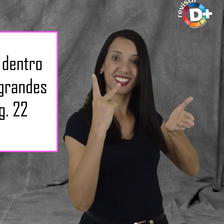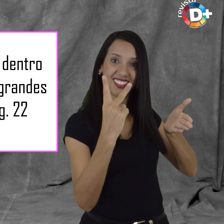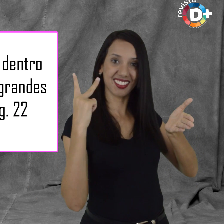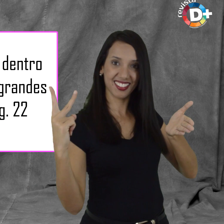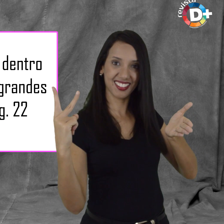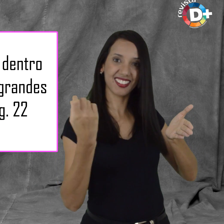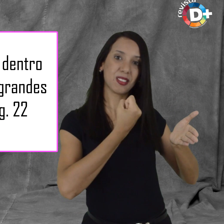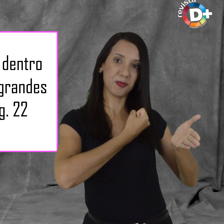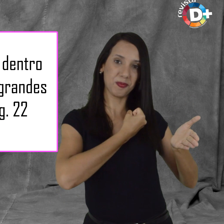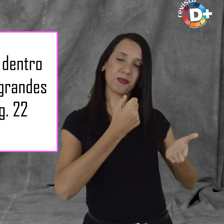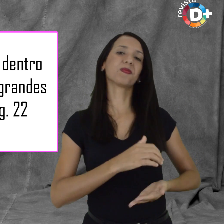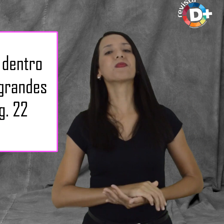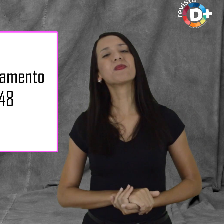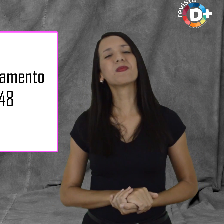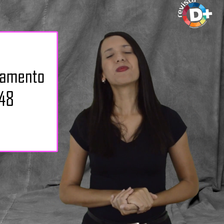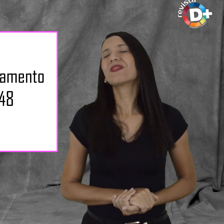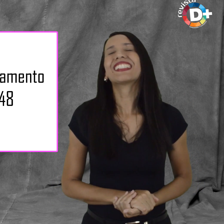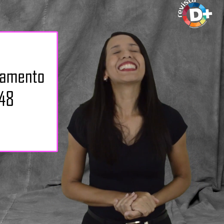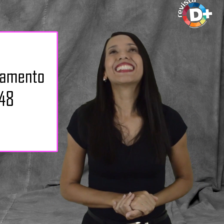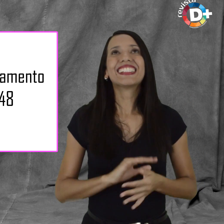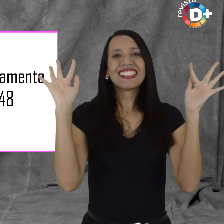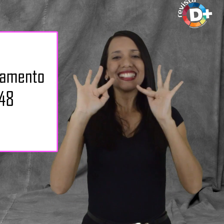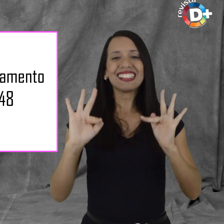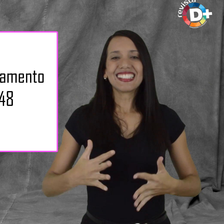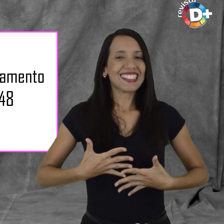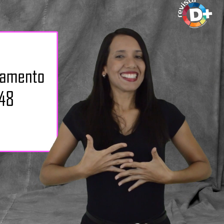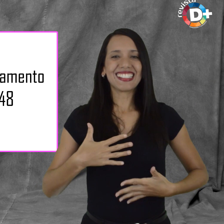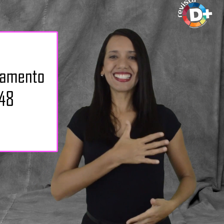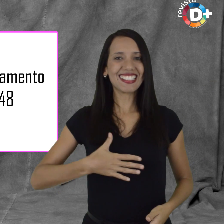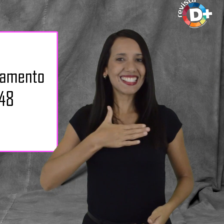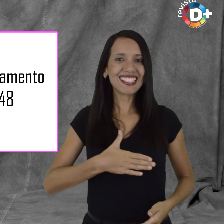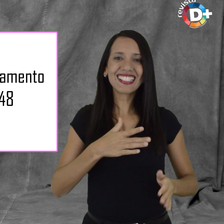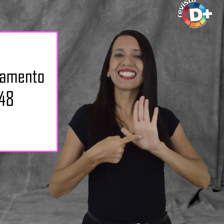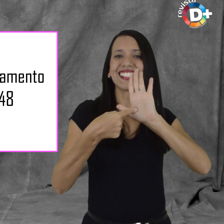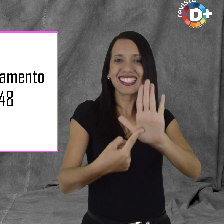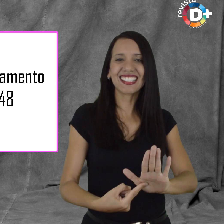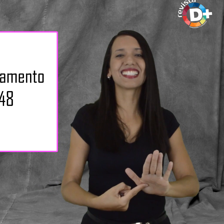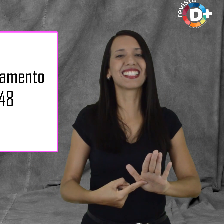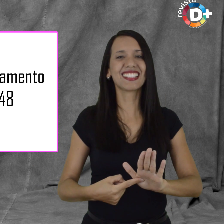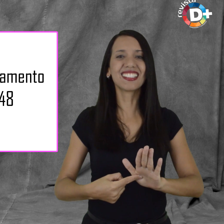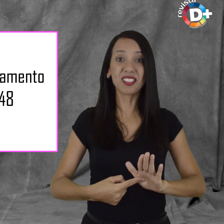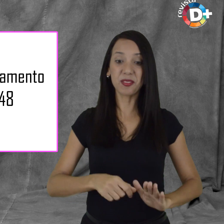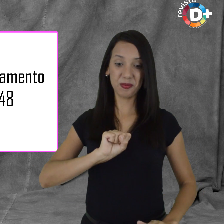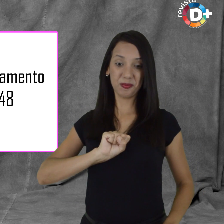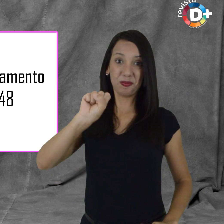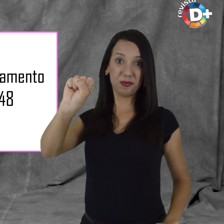É com enorme prazer que apresentamos Os Super Normais, na página 48. Um